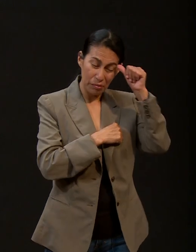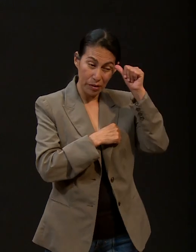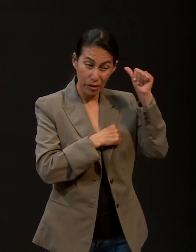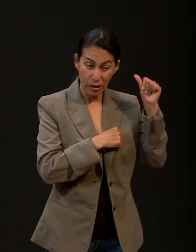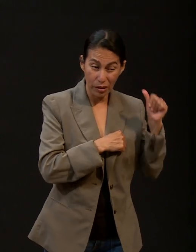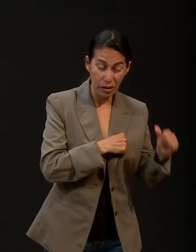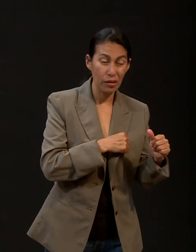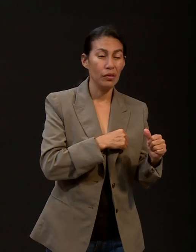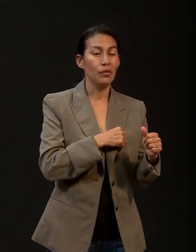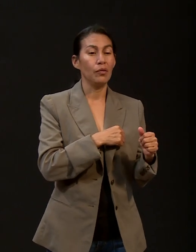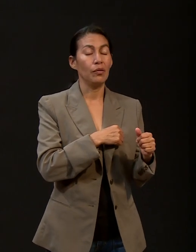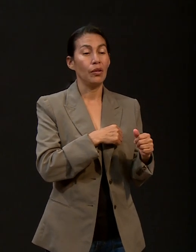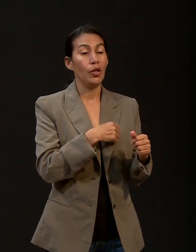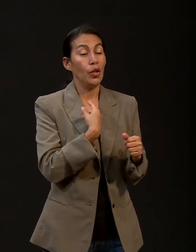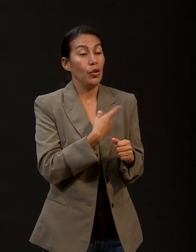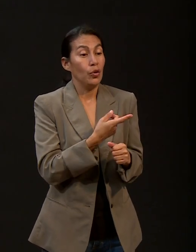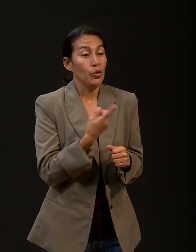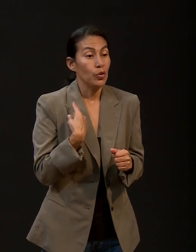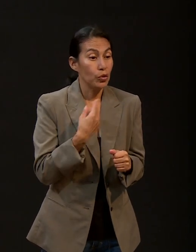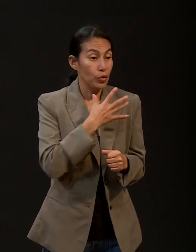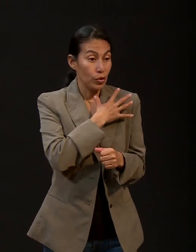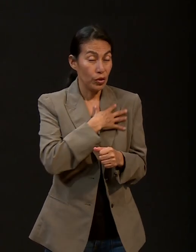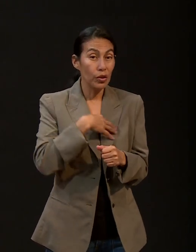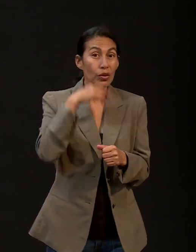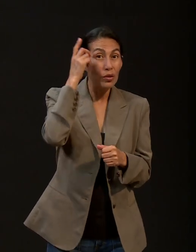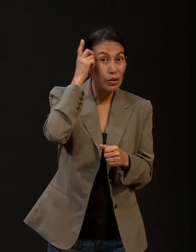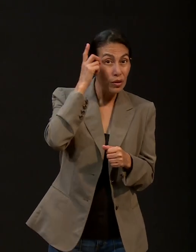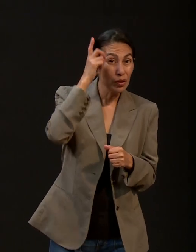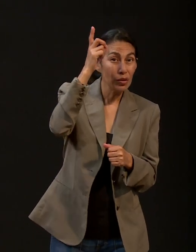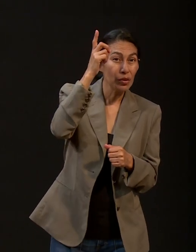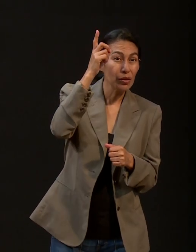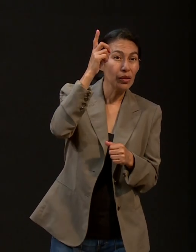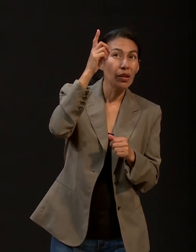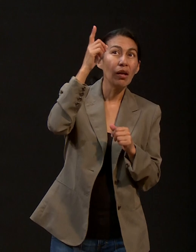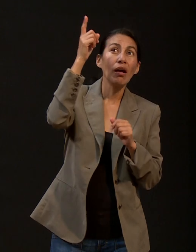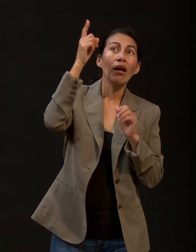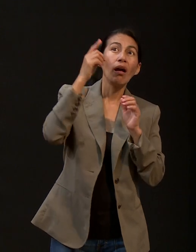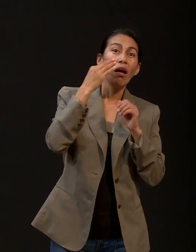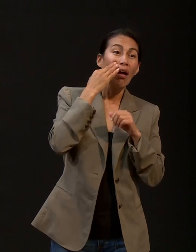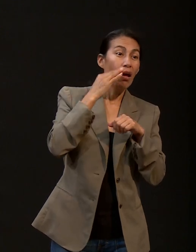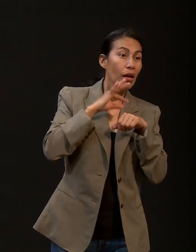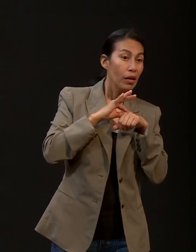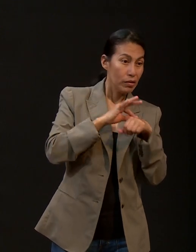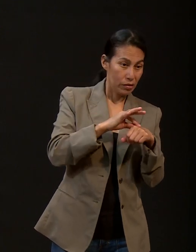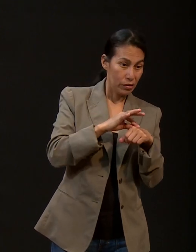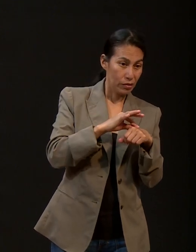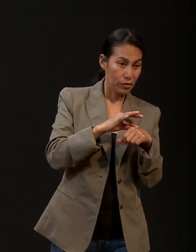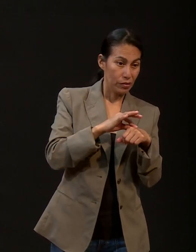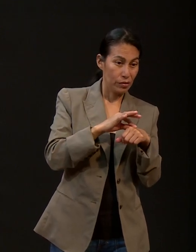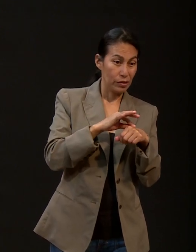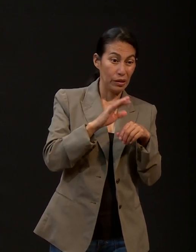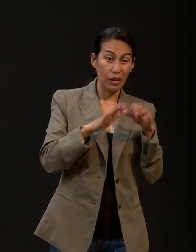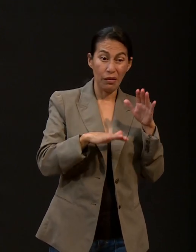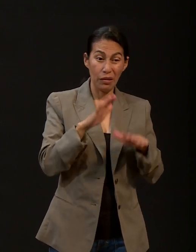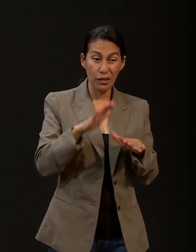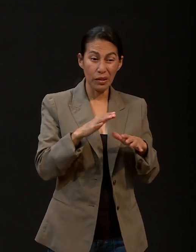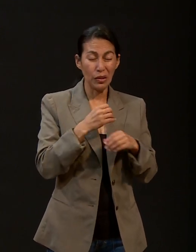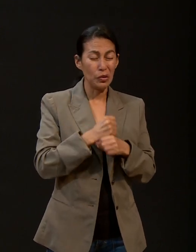los hijos de Dios vivimos como testigos de Dios y a veces sufrimos las consecuencias que